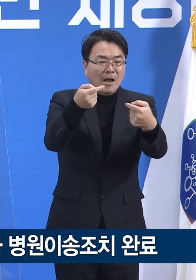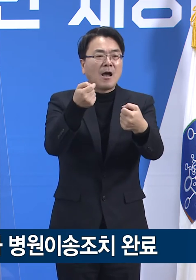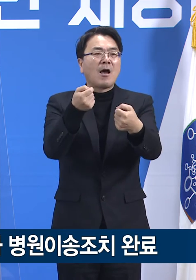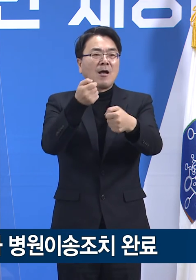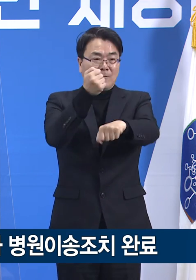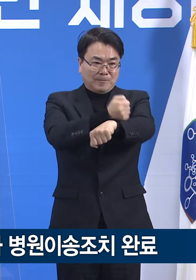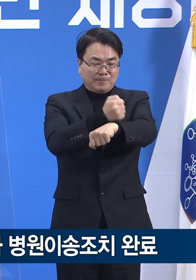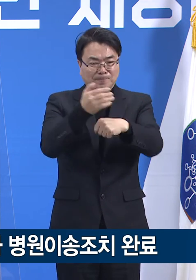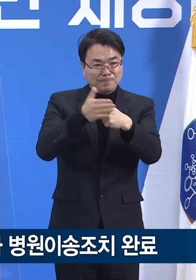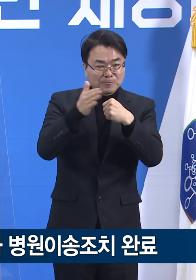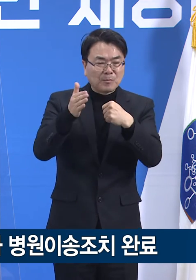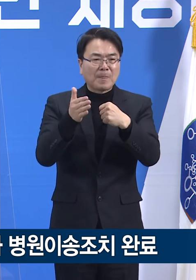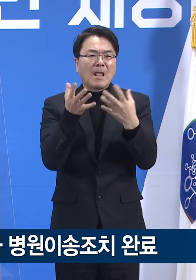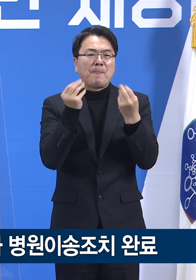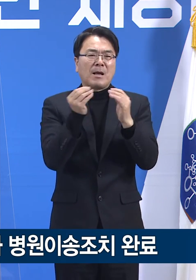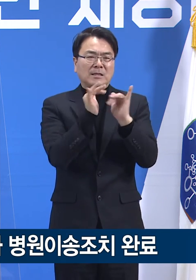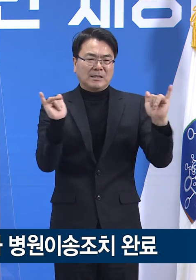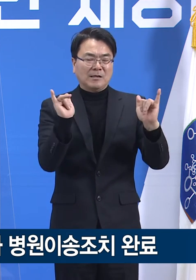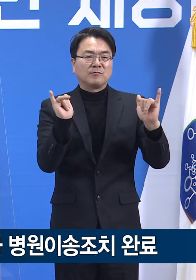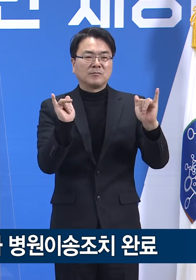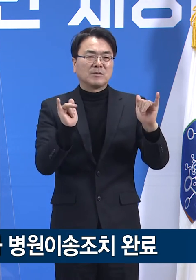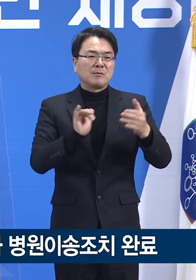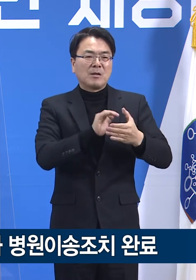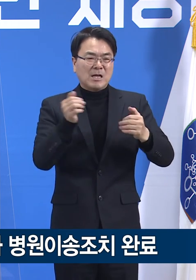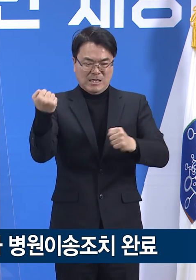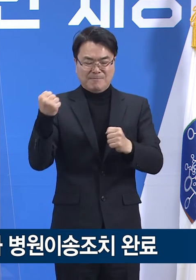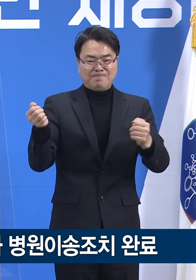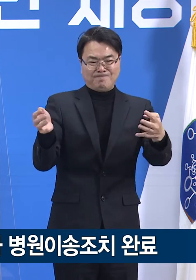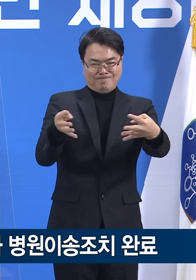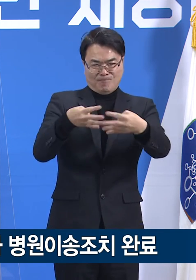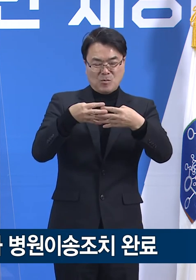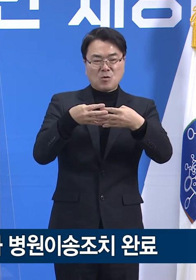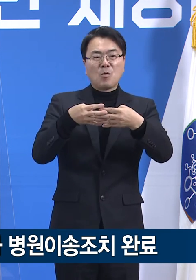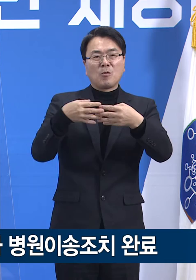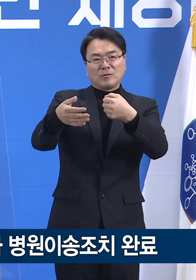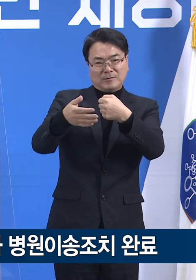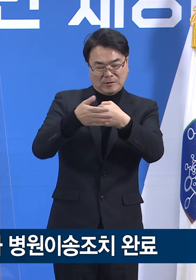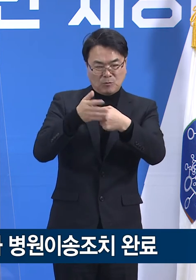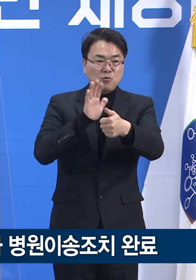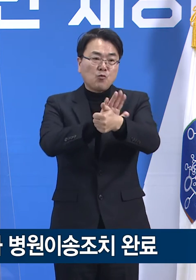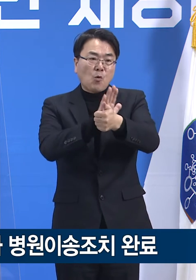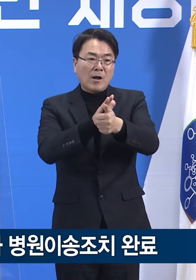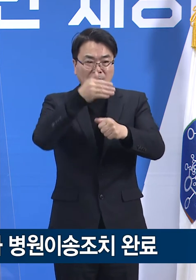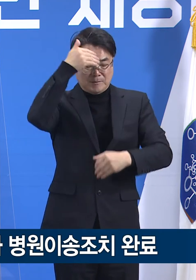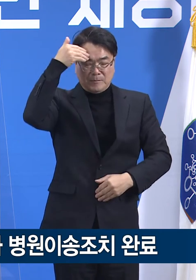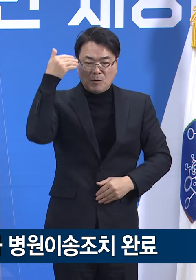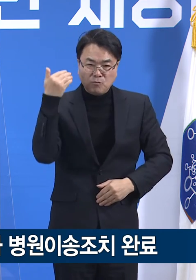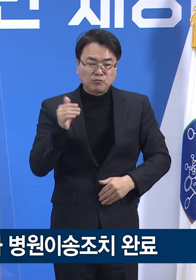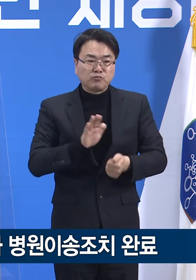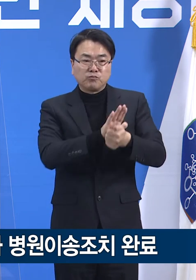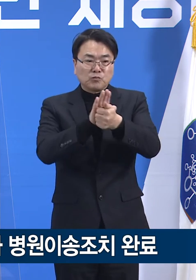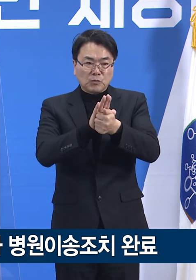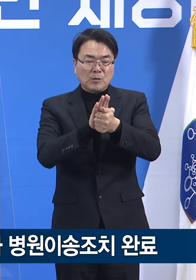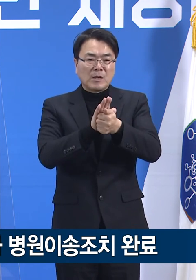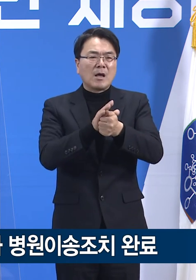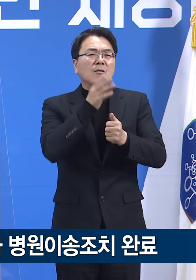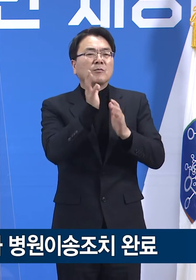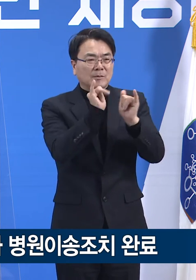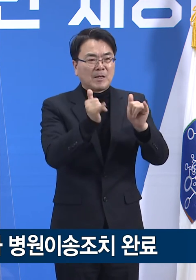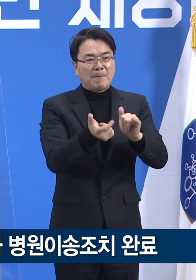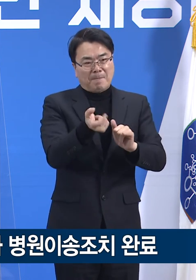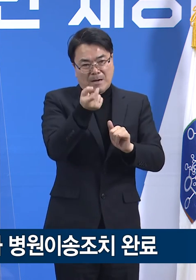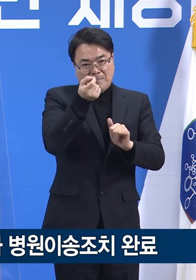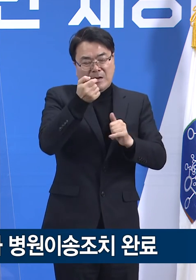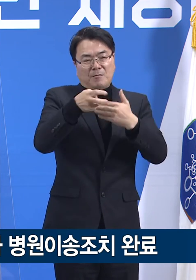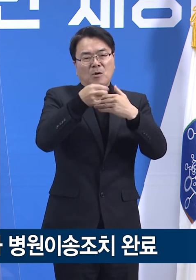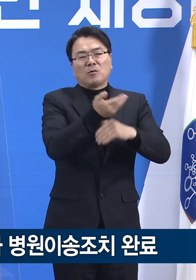경기도의료원과 많은 민간의료기관들의 협조로 병상이 확보되기 시작하면서 시설내 대기자 어르신들을 병원으로